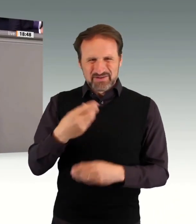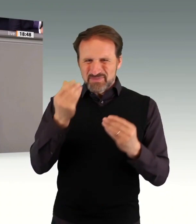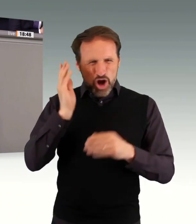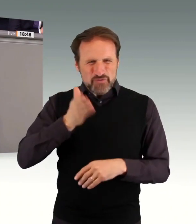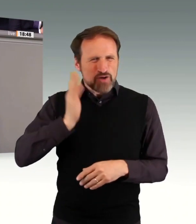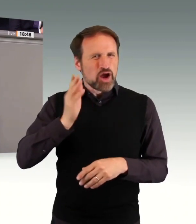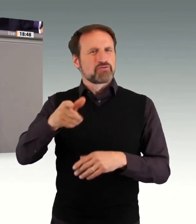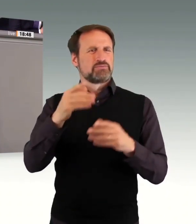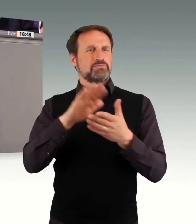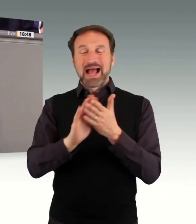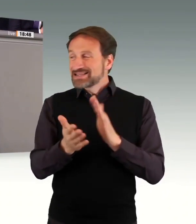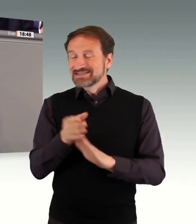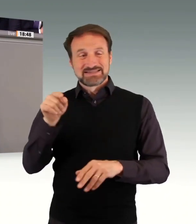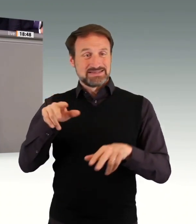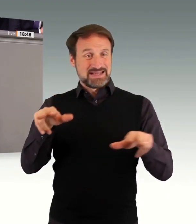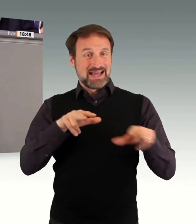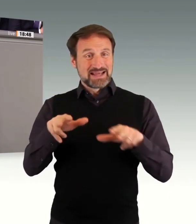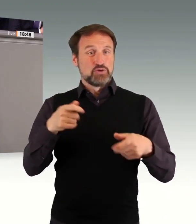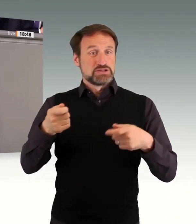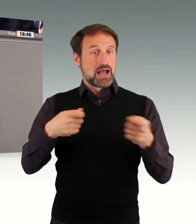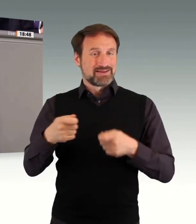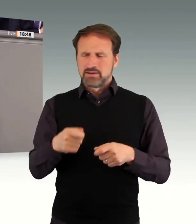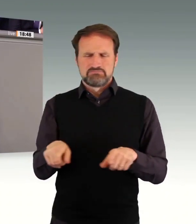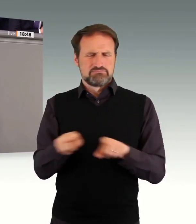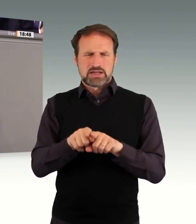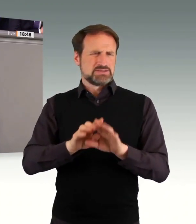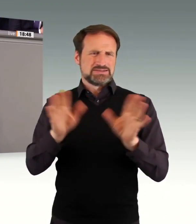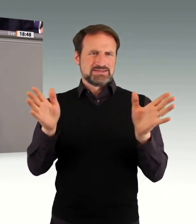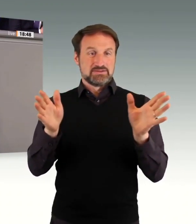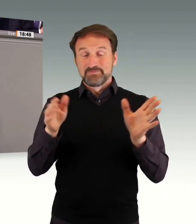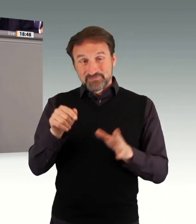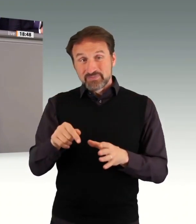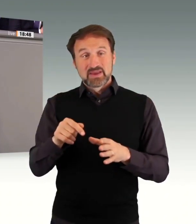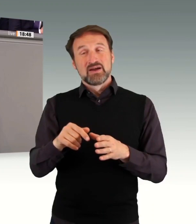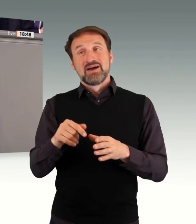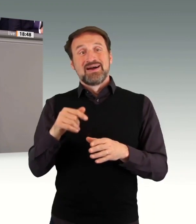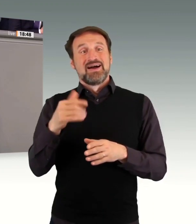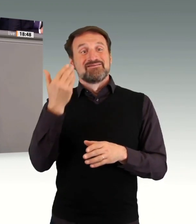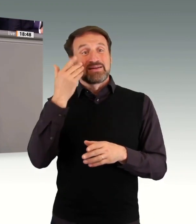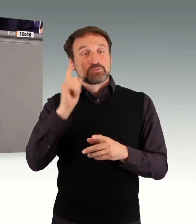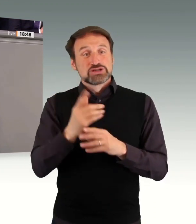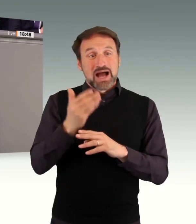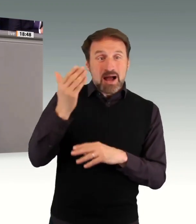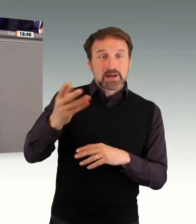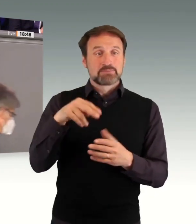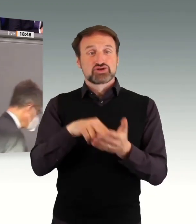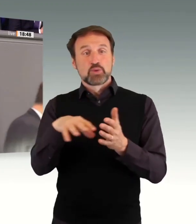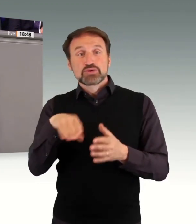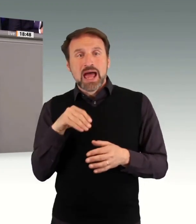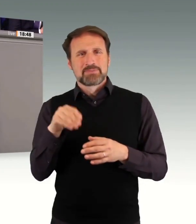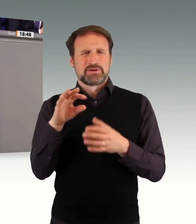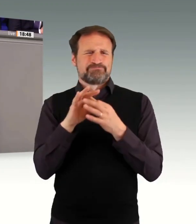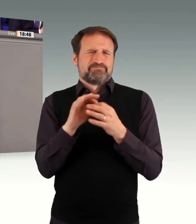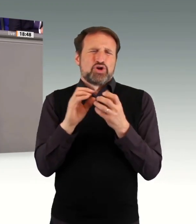lagen manchmal bei wenigen Tagen. Das ist für alle Verbände und für alle, die zur Stellungnahme